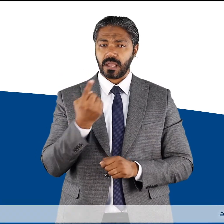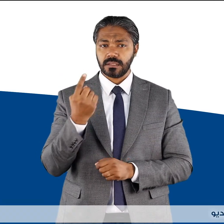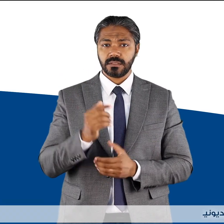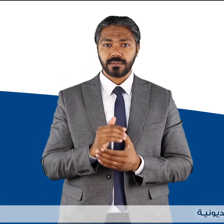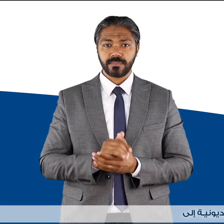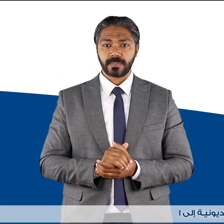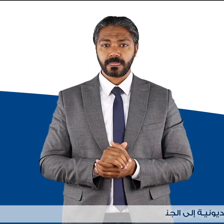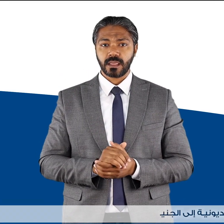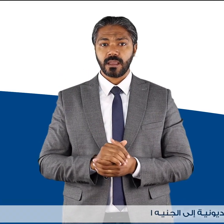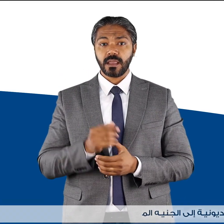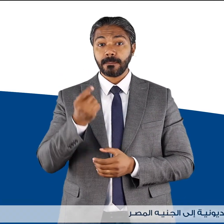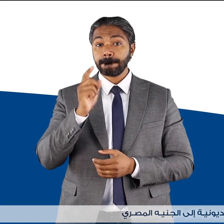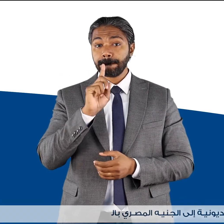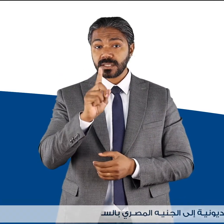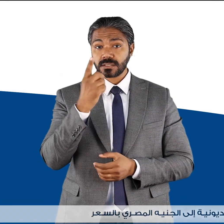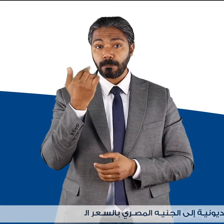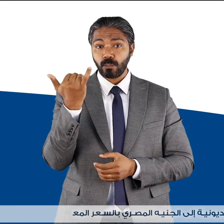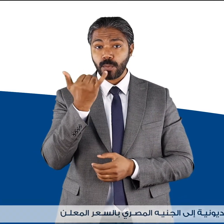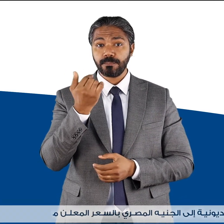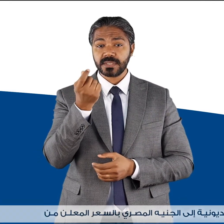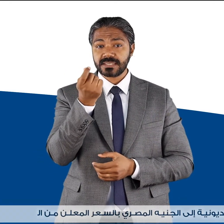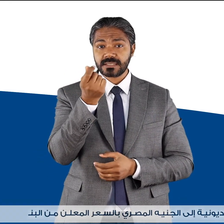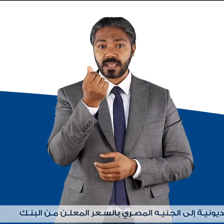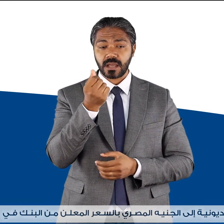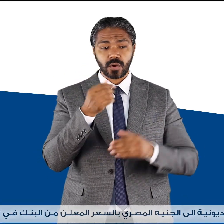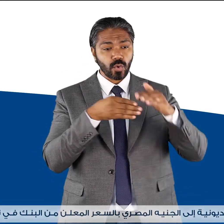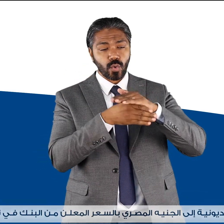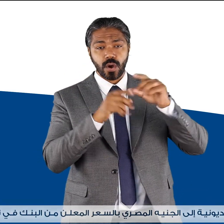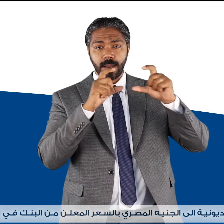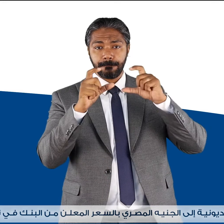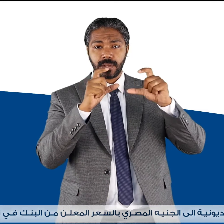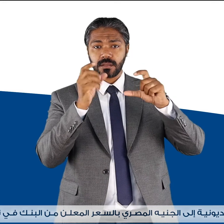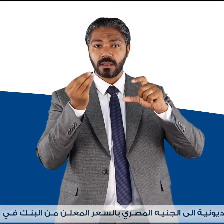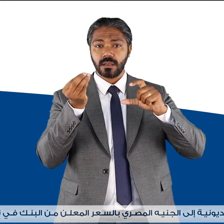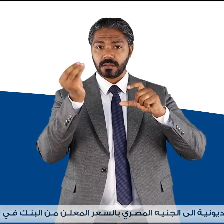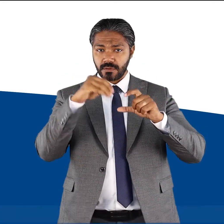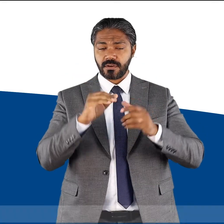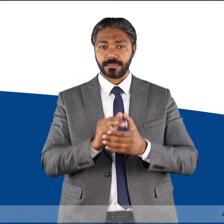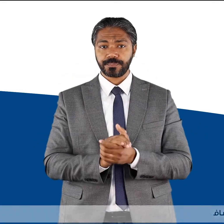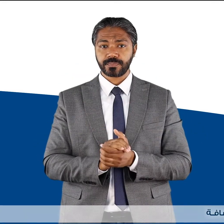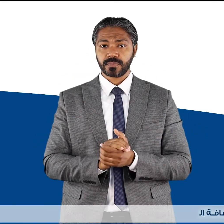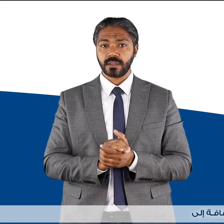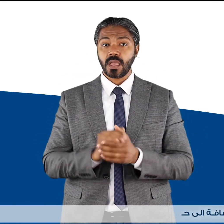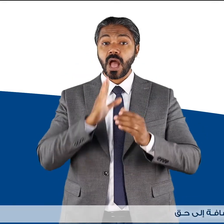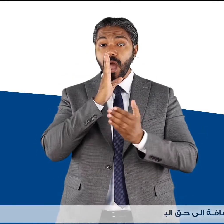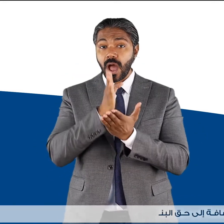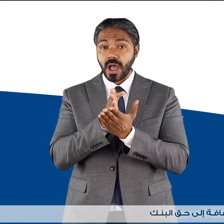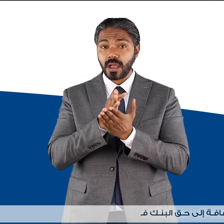المديونية إلى الجنيه المصري بالسعر المعلن من البنك في تاريخ التحويل بالإضافة إلى حق البنك في